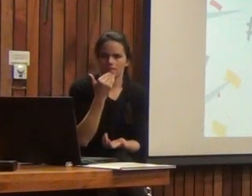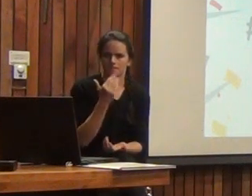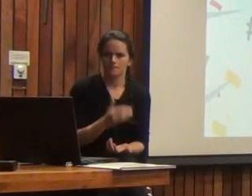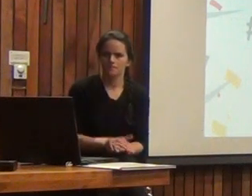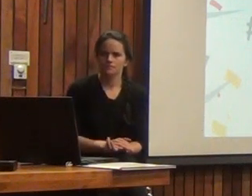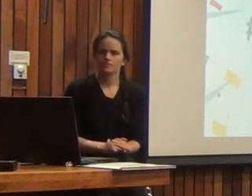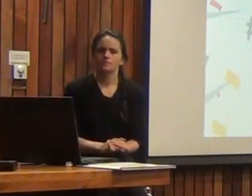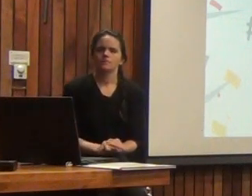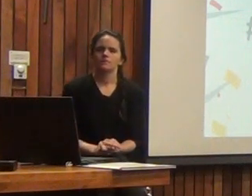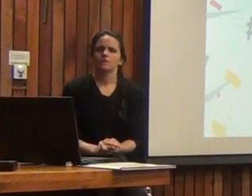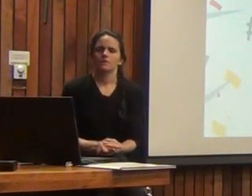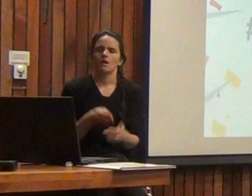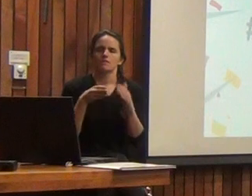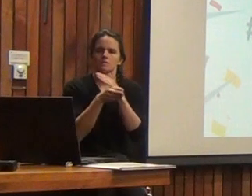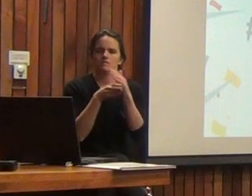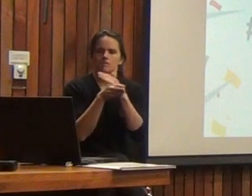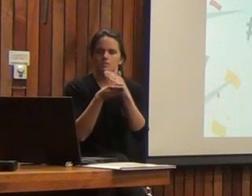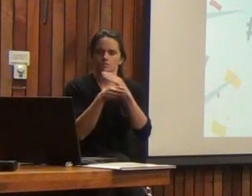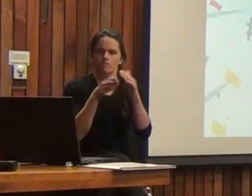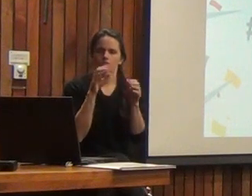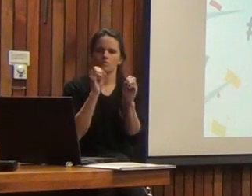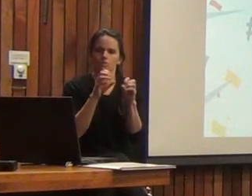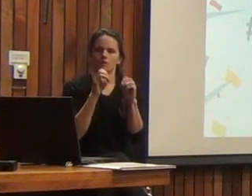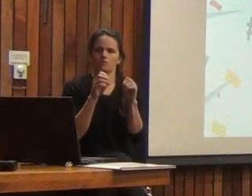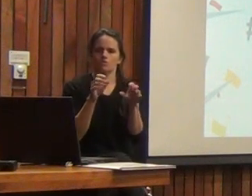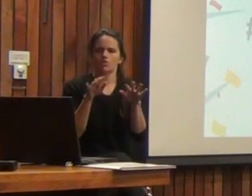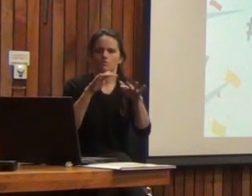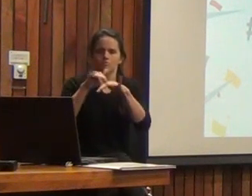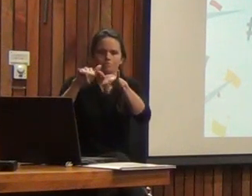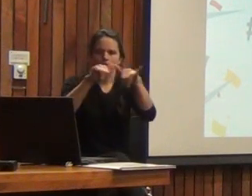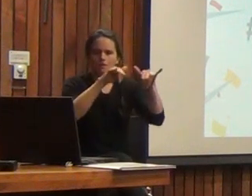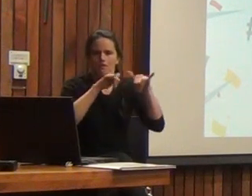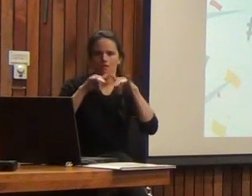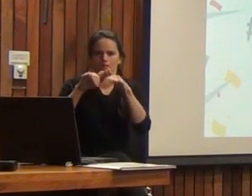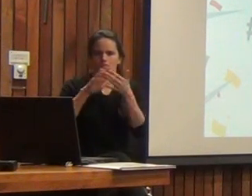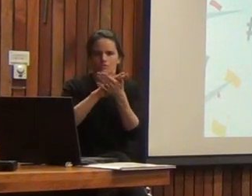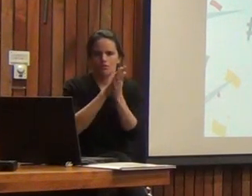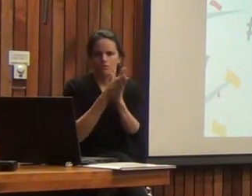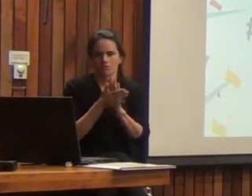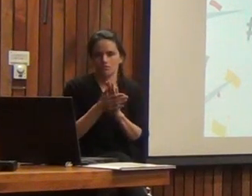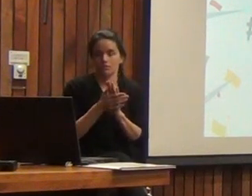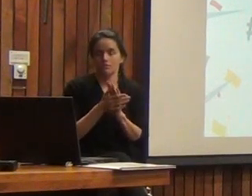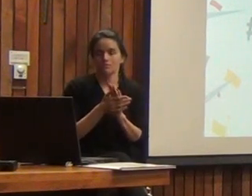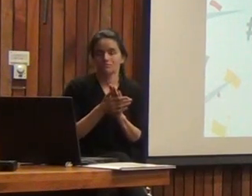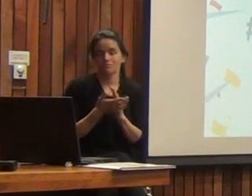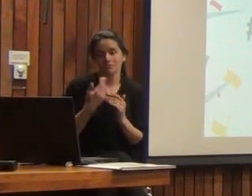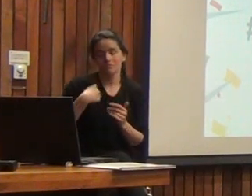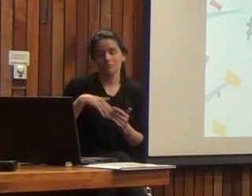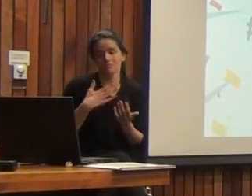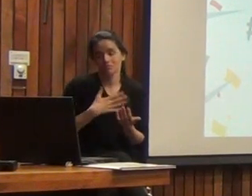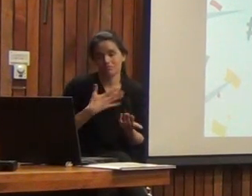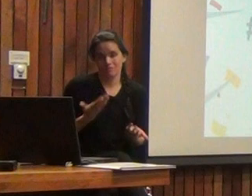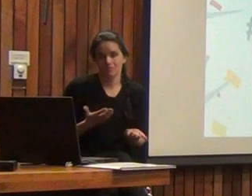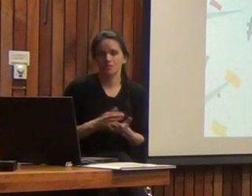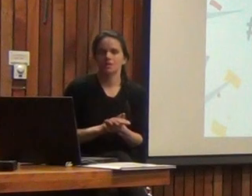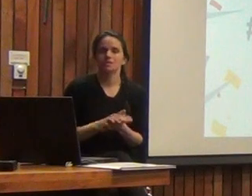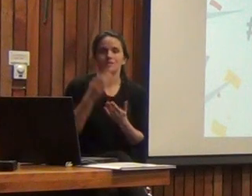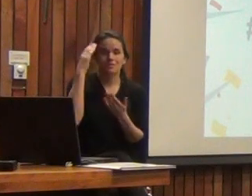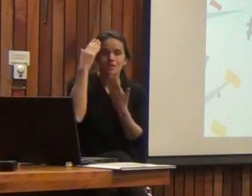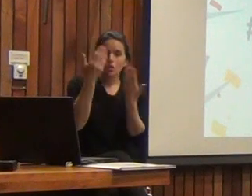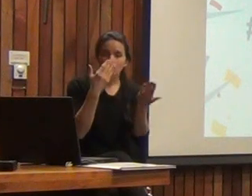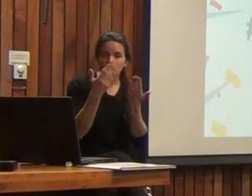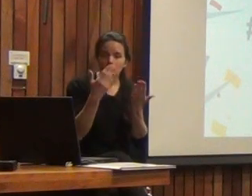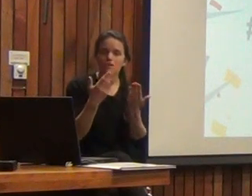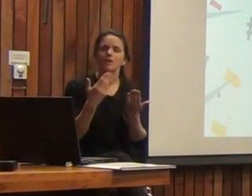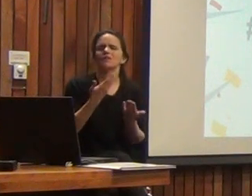un acceso a la educación igualitaria, ¿no cierto? Así que esperamos que eso ocurra. Lo que estamos haciendo desde psicología es